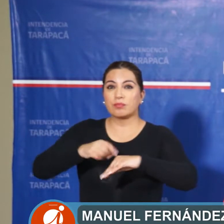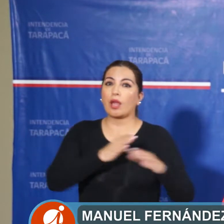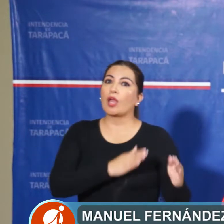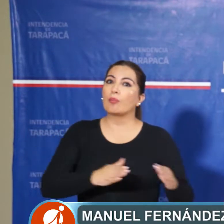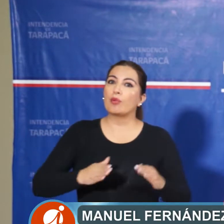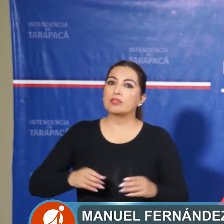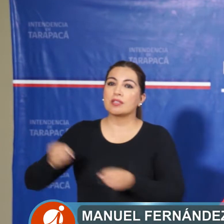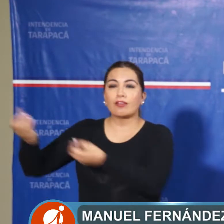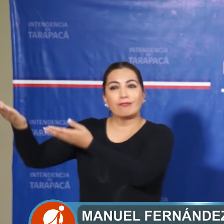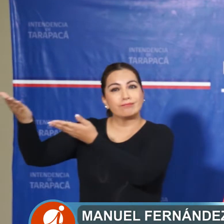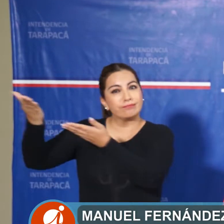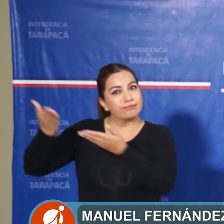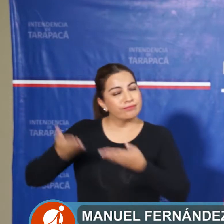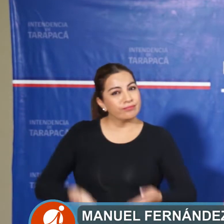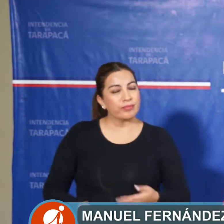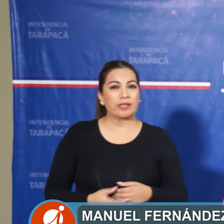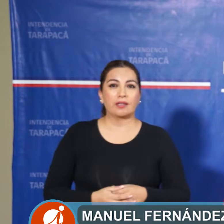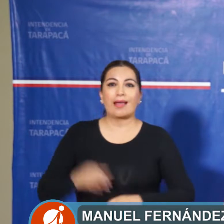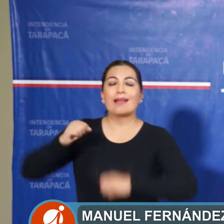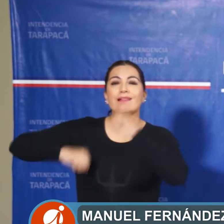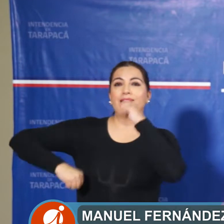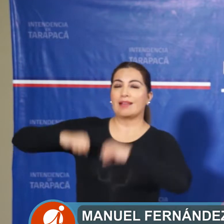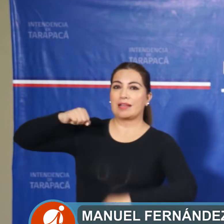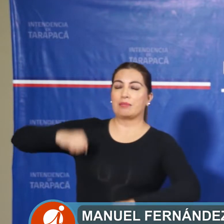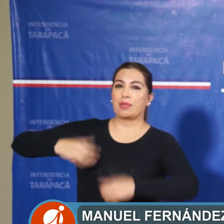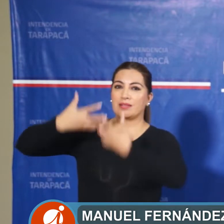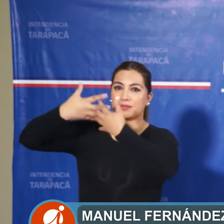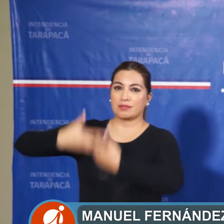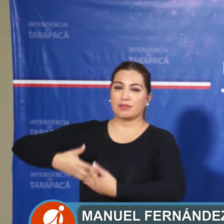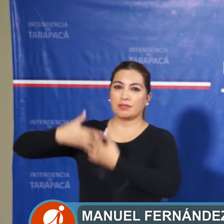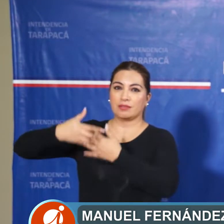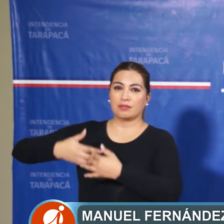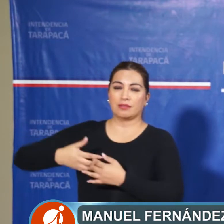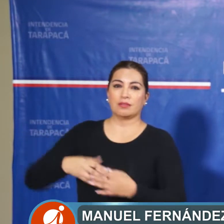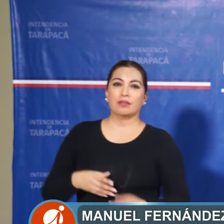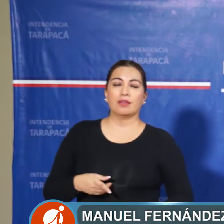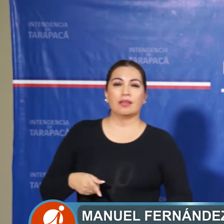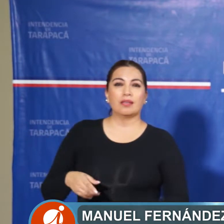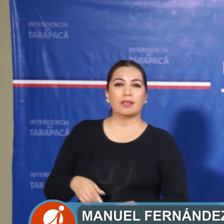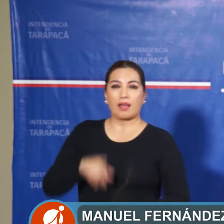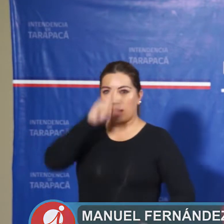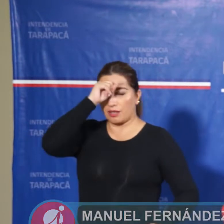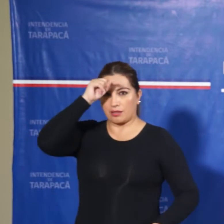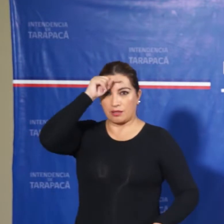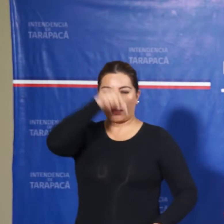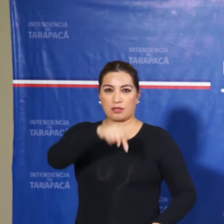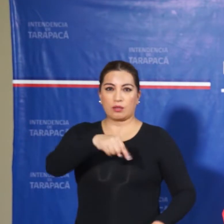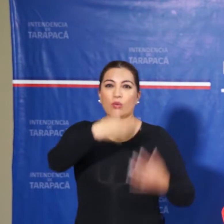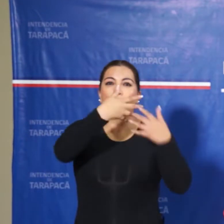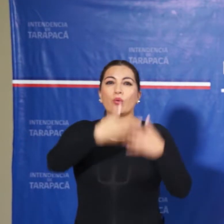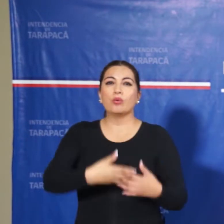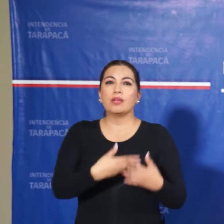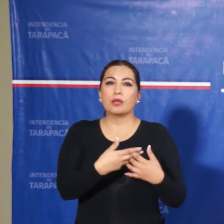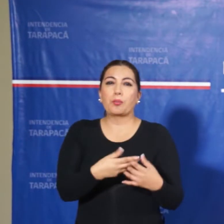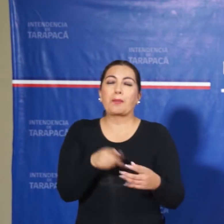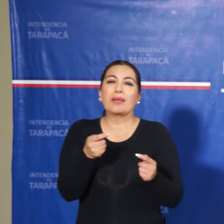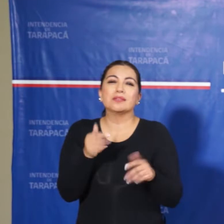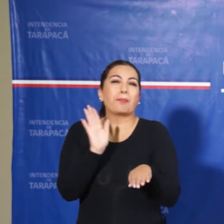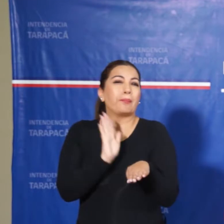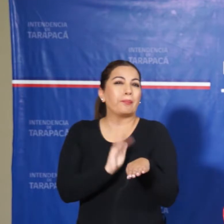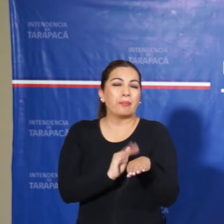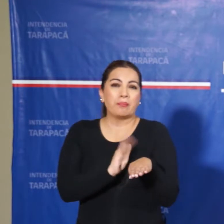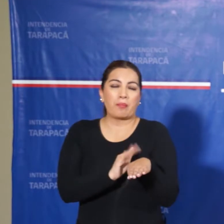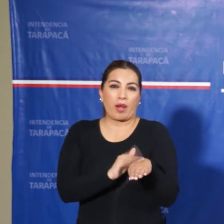importación. No obstante, el proveedor de este equipo ha entregado al Hospital de Iquique un equipo en calidad de préstamo